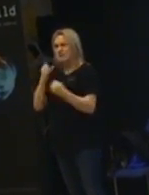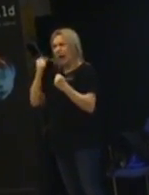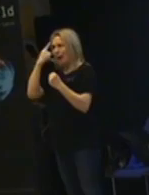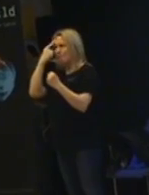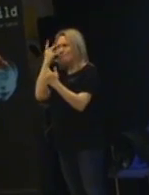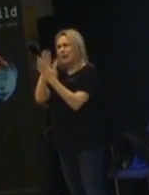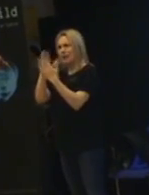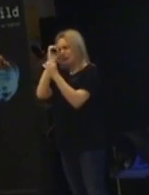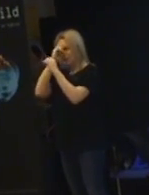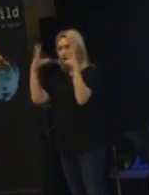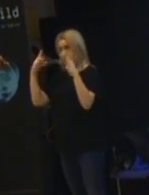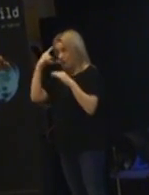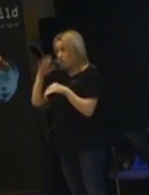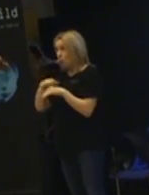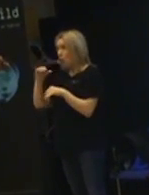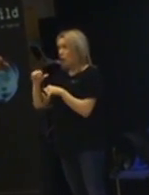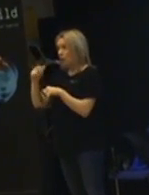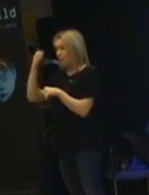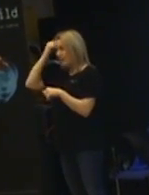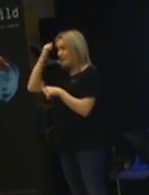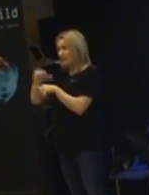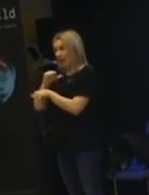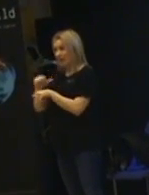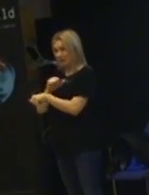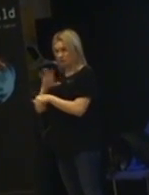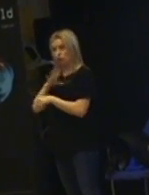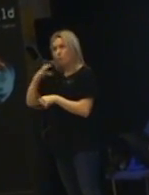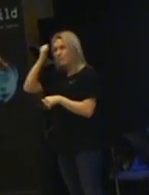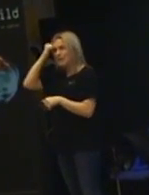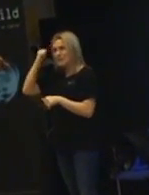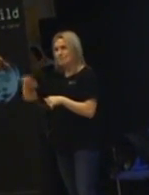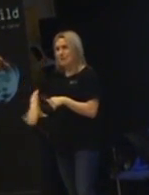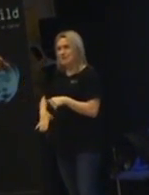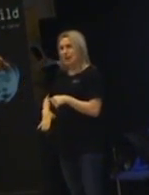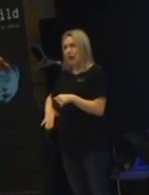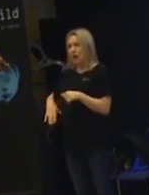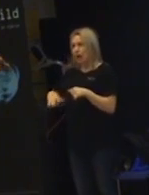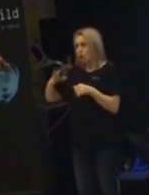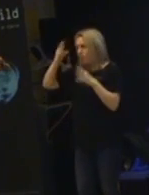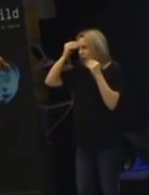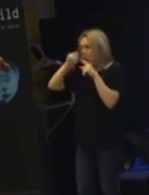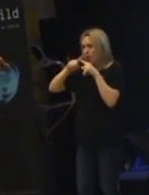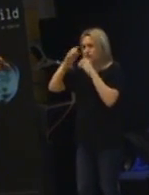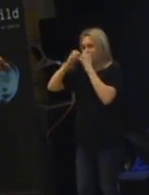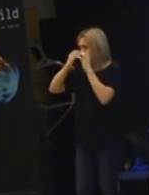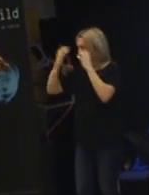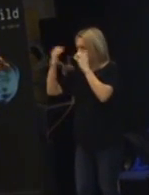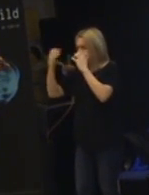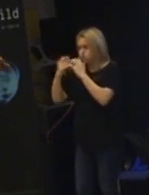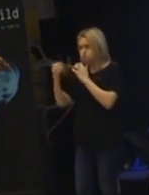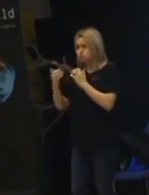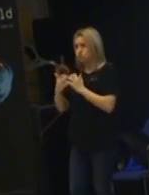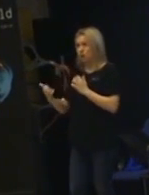er bild, minnesträning. Minnesmästare som åker runt och lär sig siffror, siffrokombinationer och kort och sånt. Det är egentligen